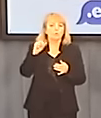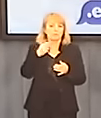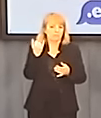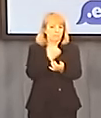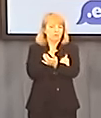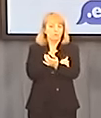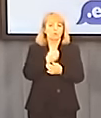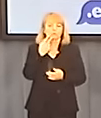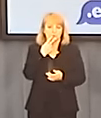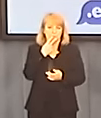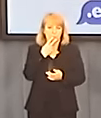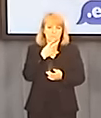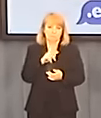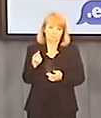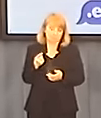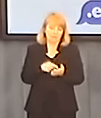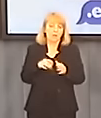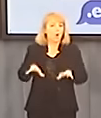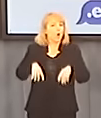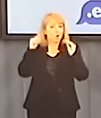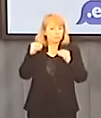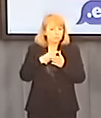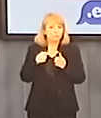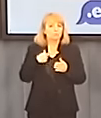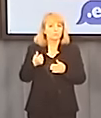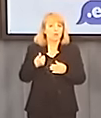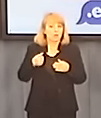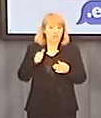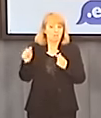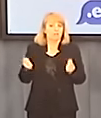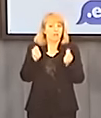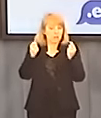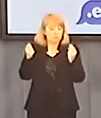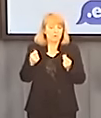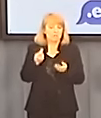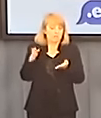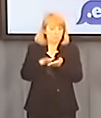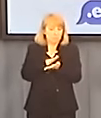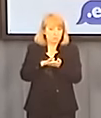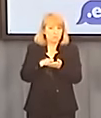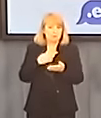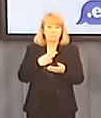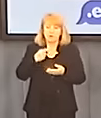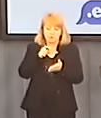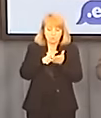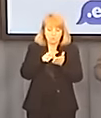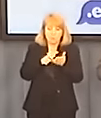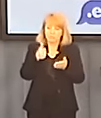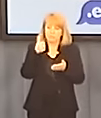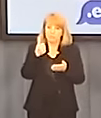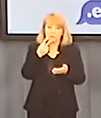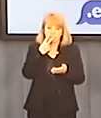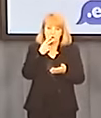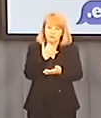kampanii, która trwa już ponad miesiąc, nie zająknęliśmy się nawet jednym słowem na temat marihuany. Było to pierwsze wydarzenie w tej kampanii dotyczące